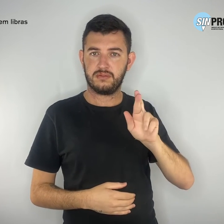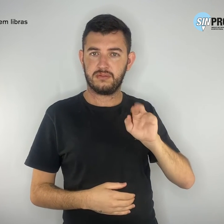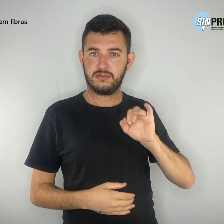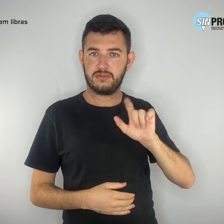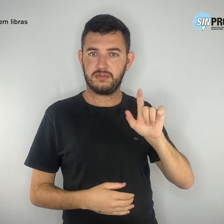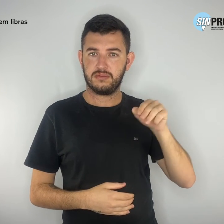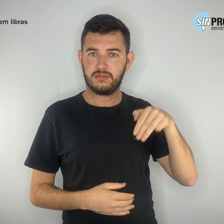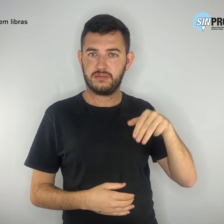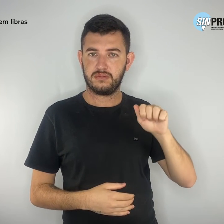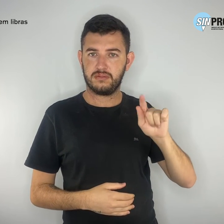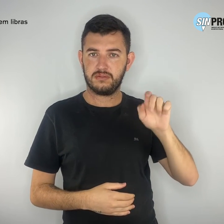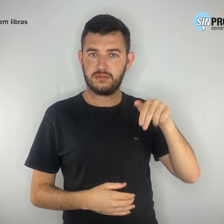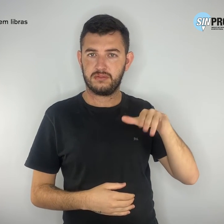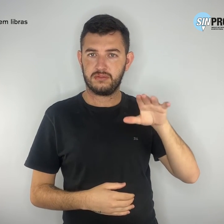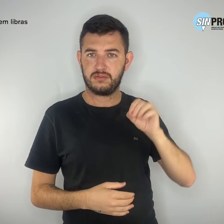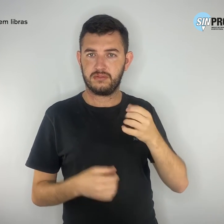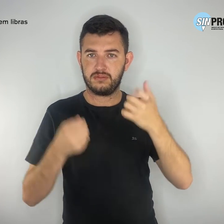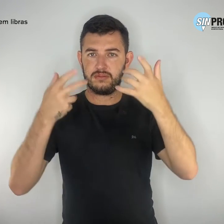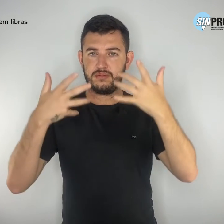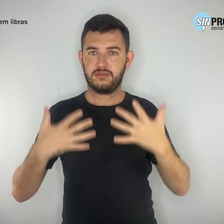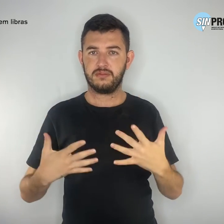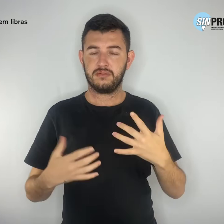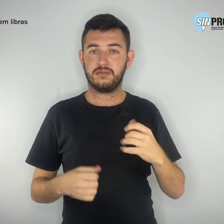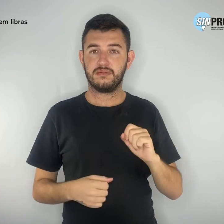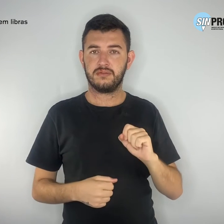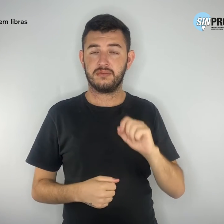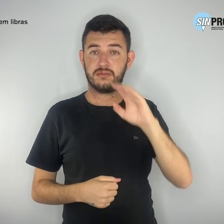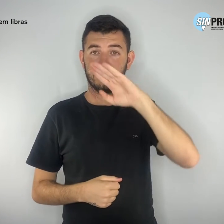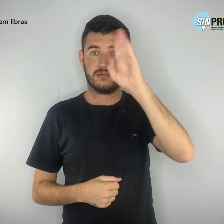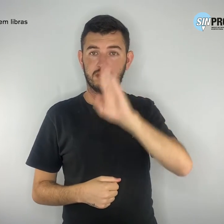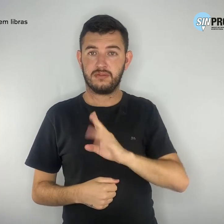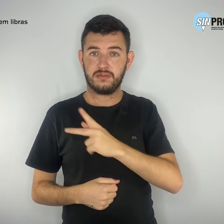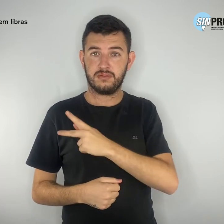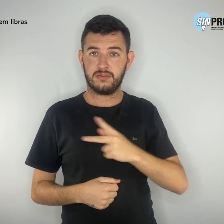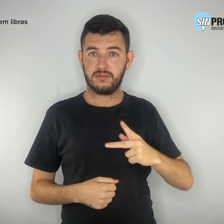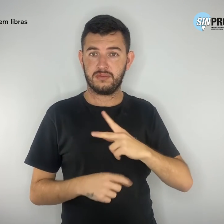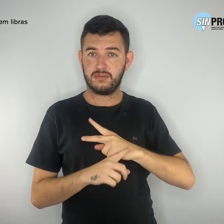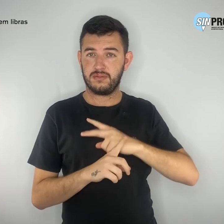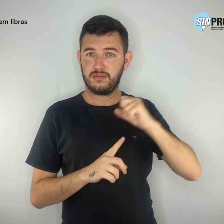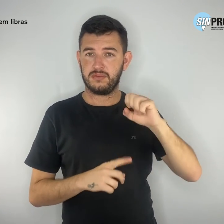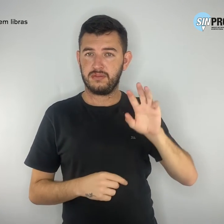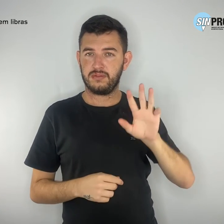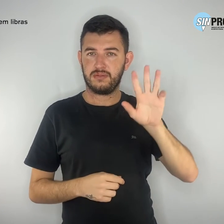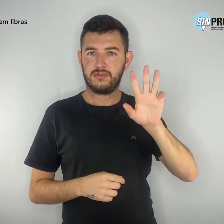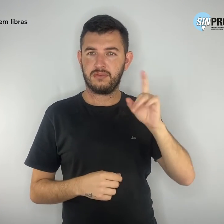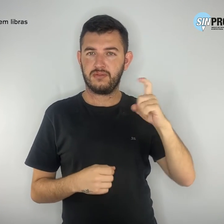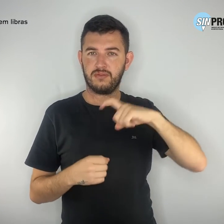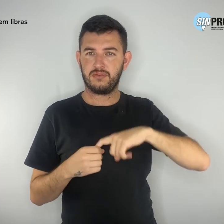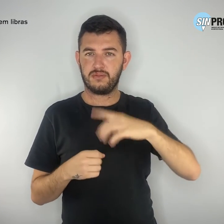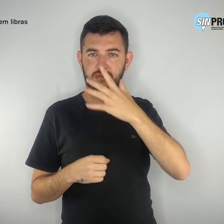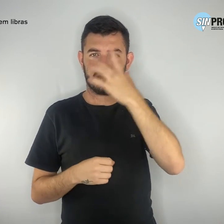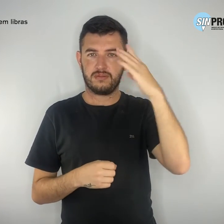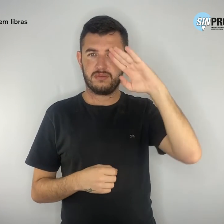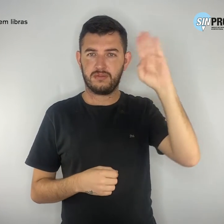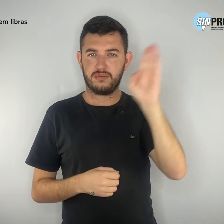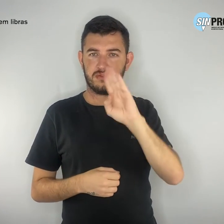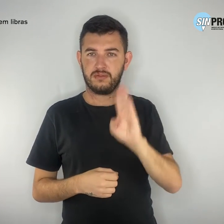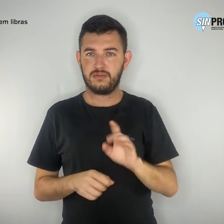à presidência da República reacendeu na maioria dos brasileiros e de forma especial em nós,